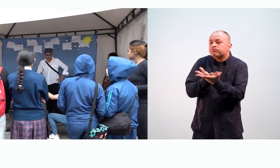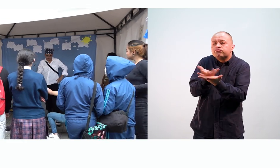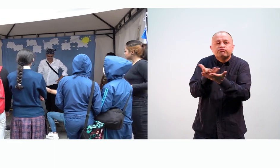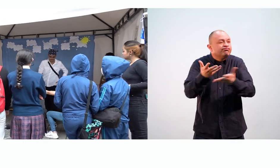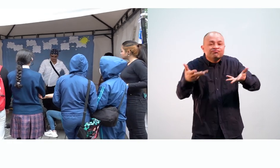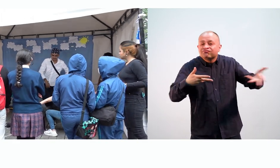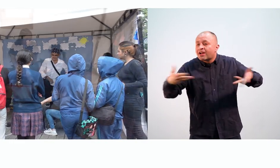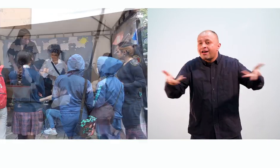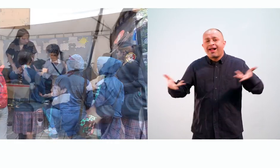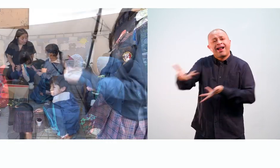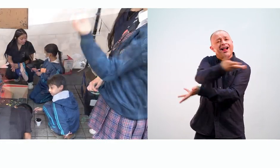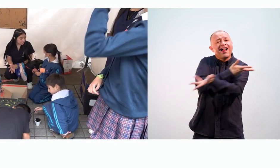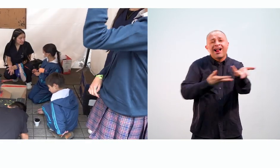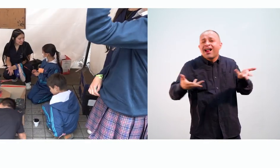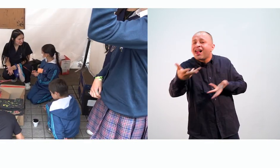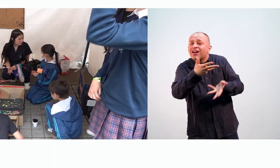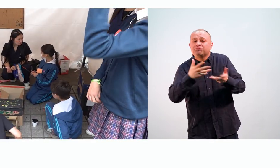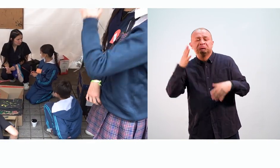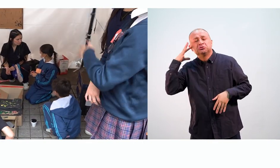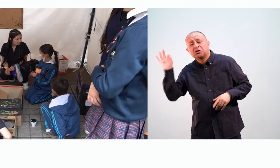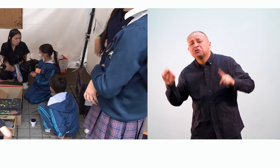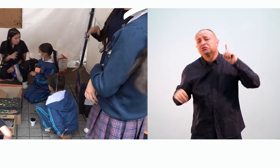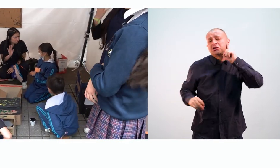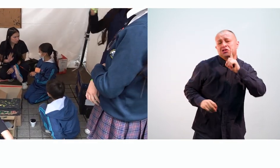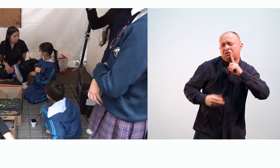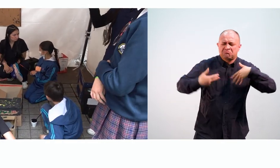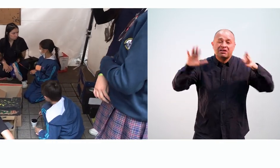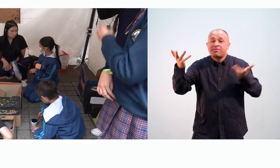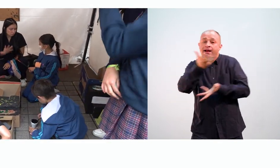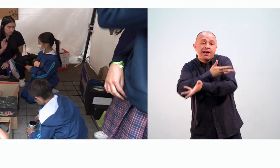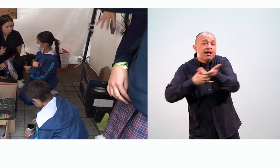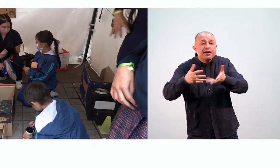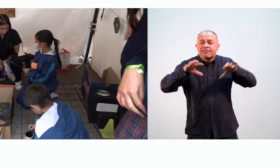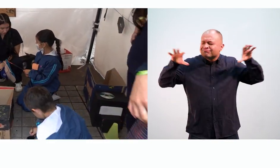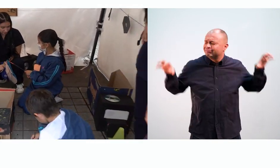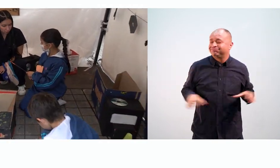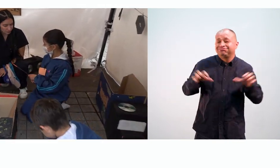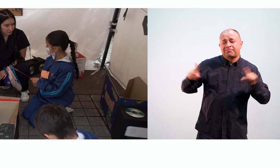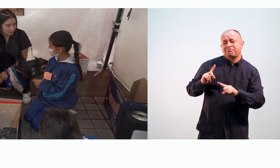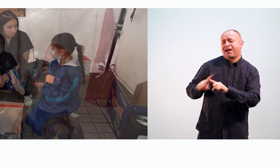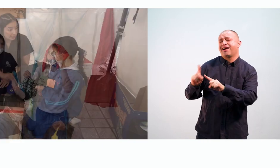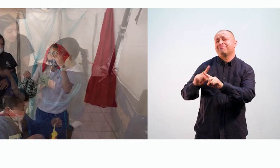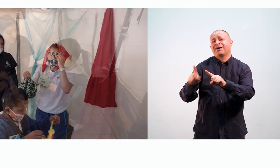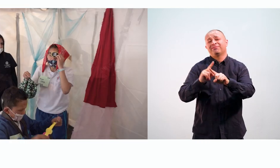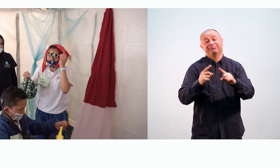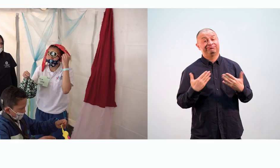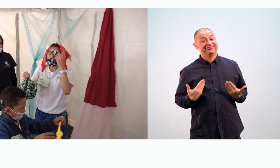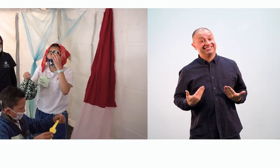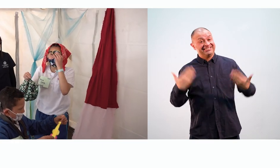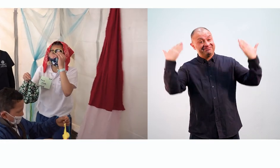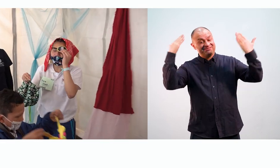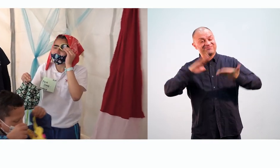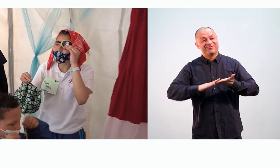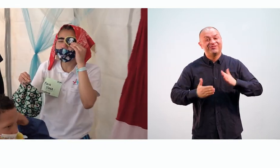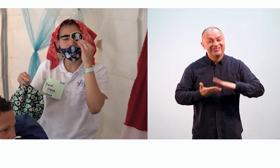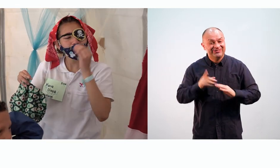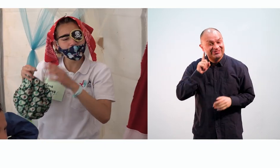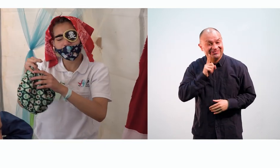con otros niños sordos, pero además con otras personas que realizan actividades diferentes que van en beneficio de la población sorda.